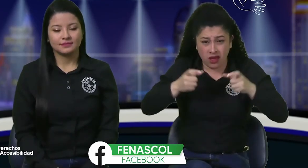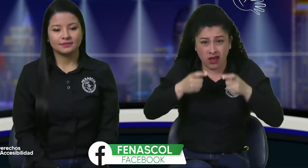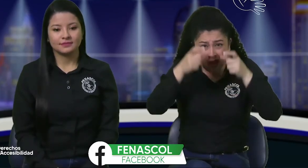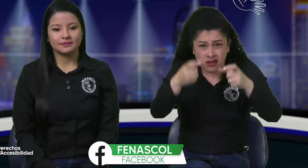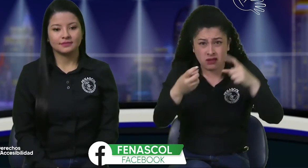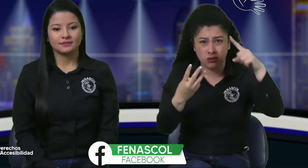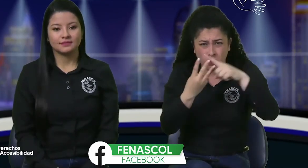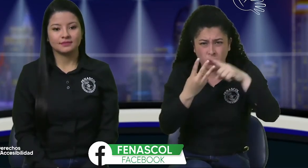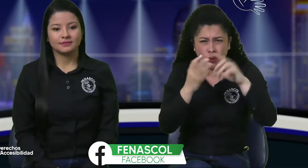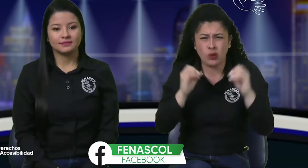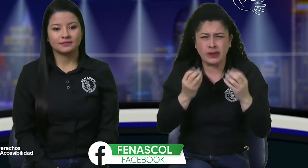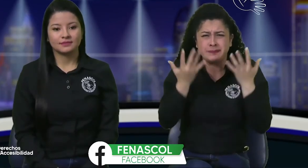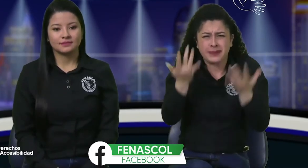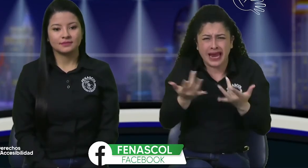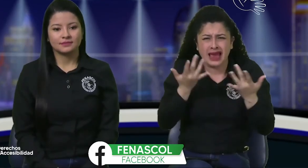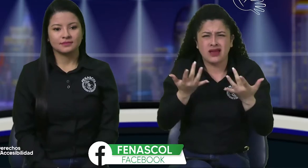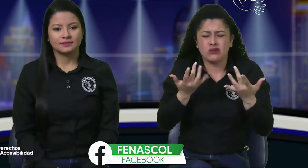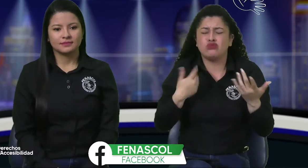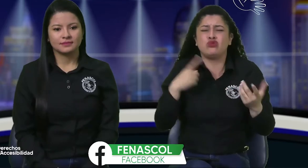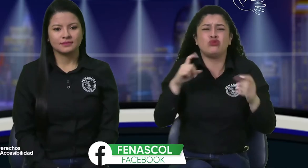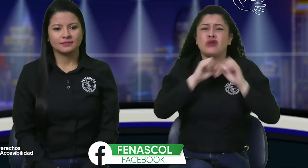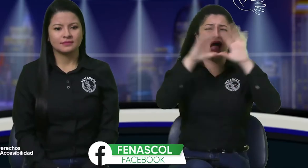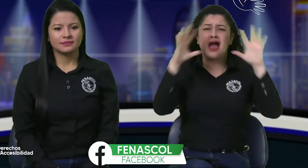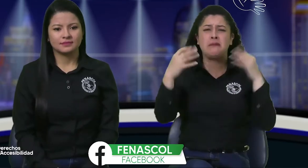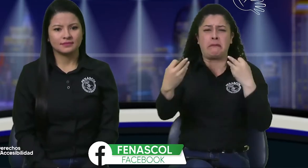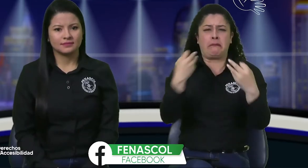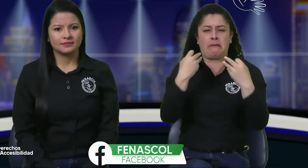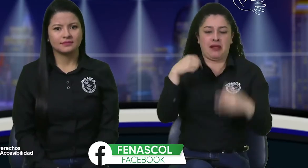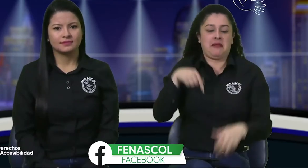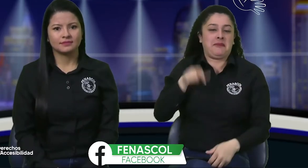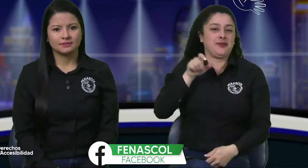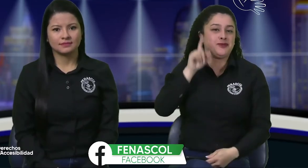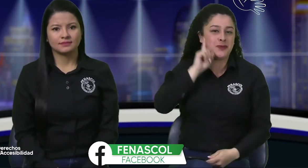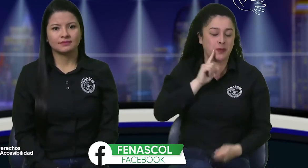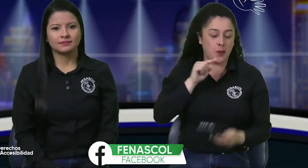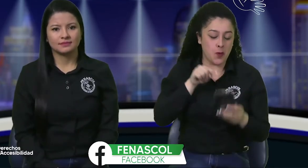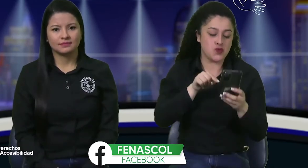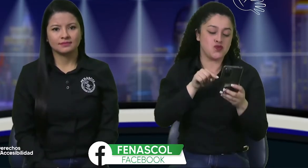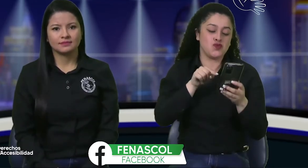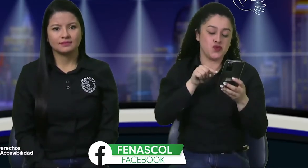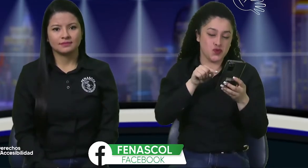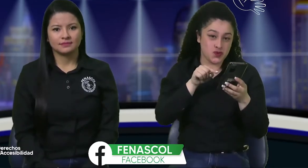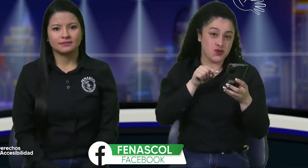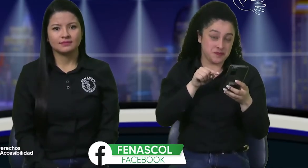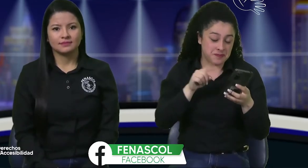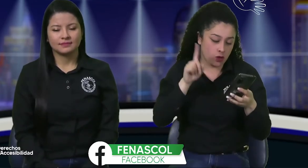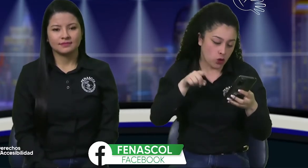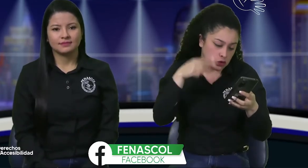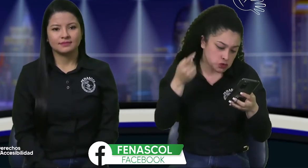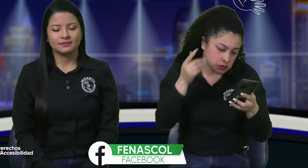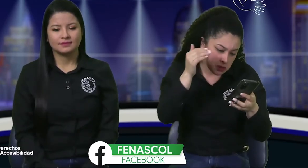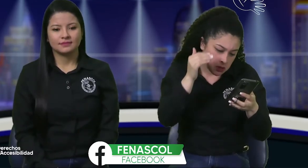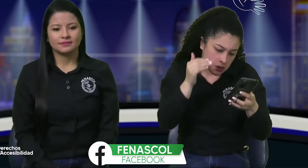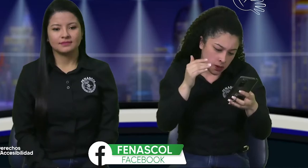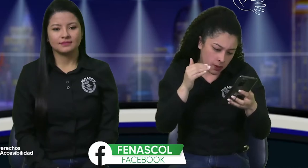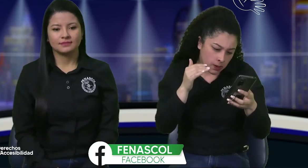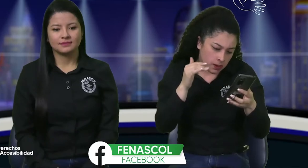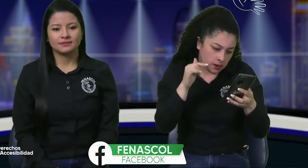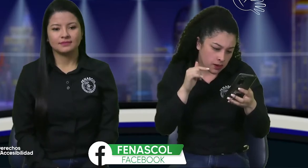¿cómo es el proceso para el pase? No es claro para nosotros. También tenemos esta clase de preguntas